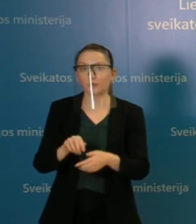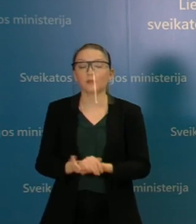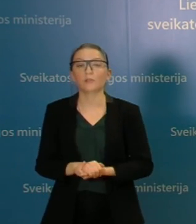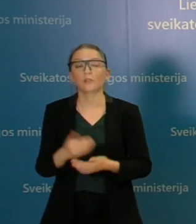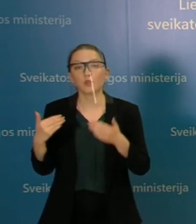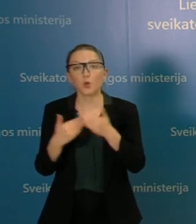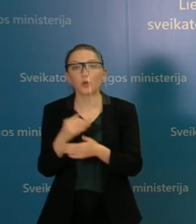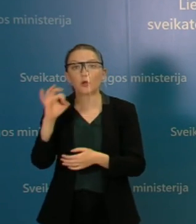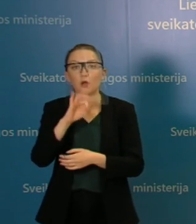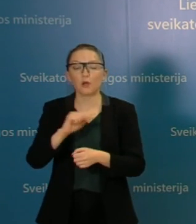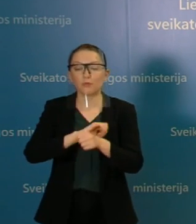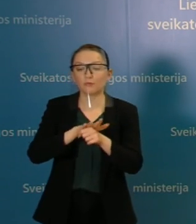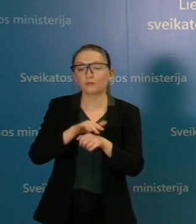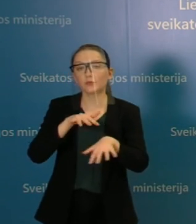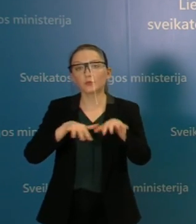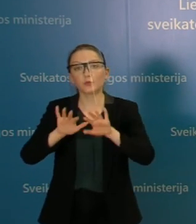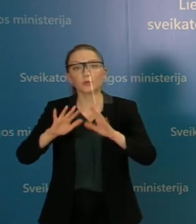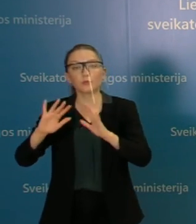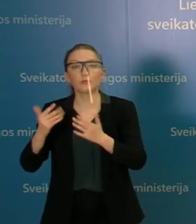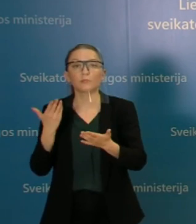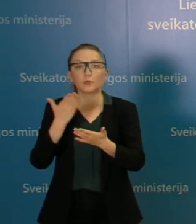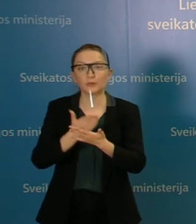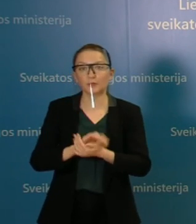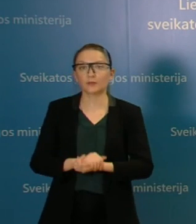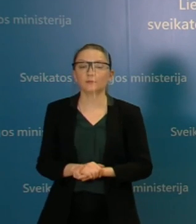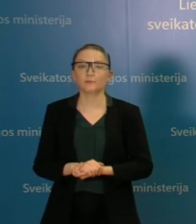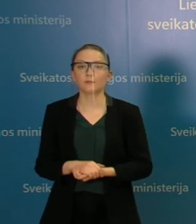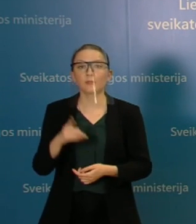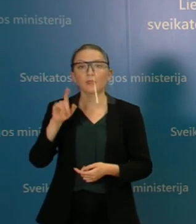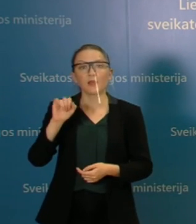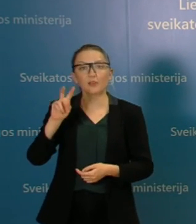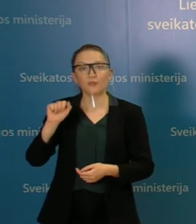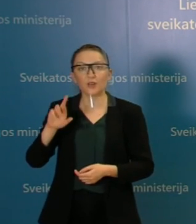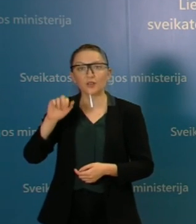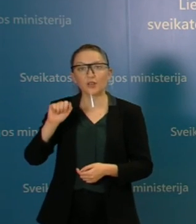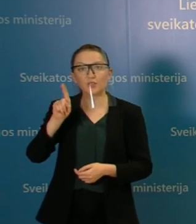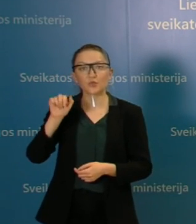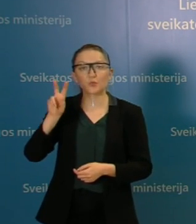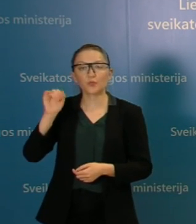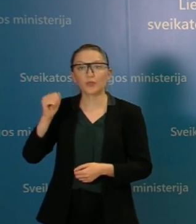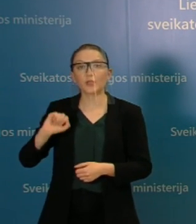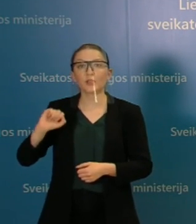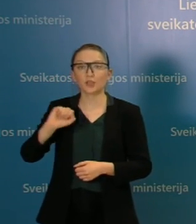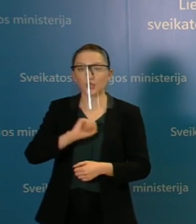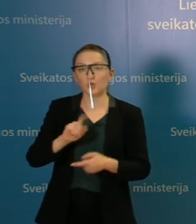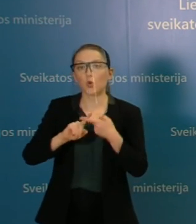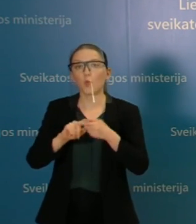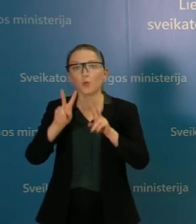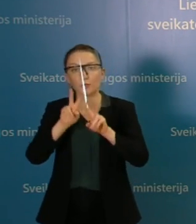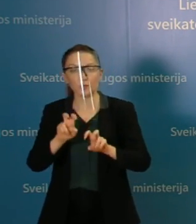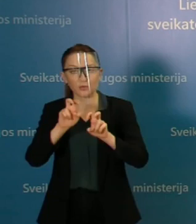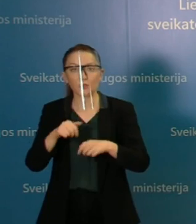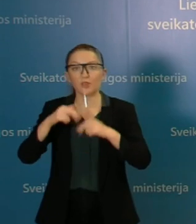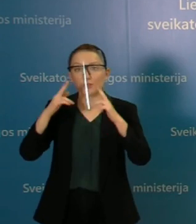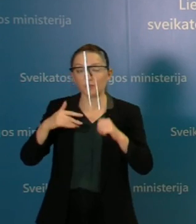naujienas apie atvejus ir apie žydinius pristatys Daiva Razmovienė, gydytoje epidemiologė iš Nacionalinio